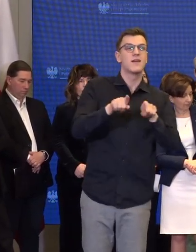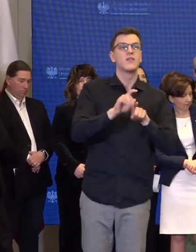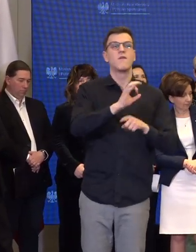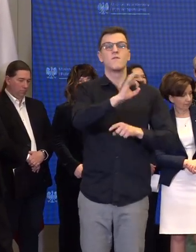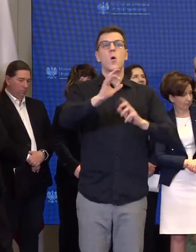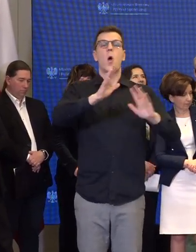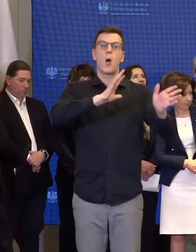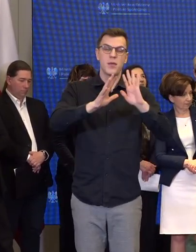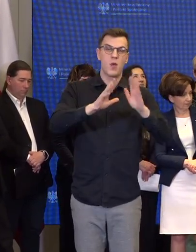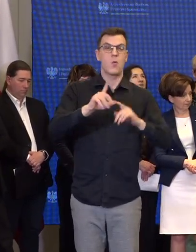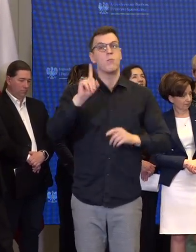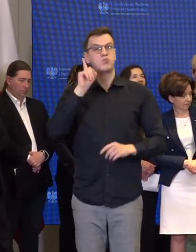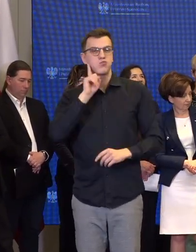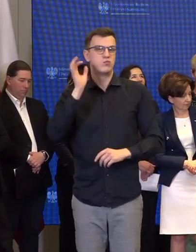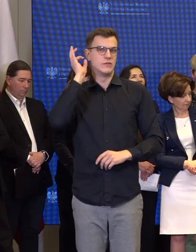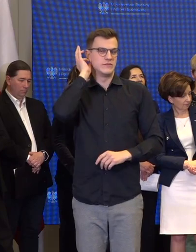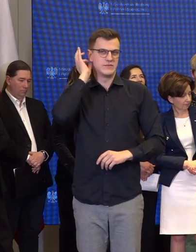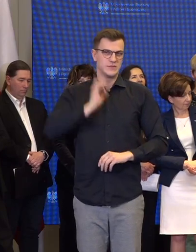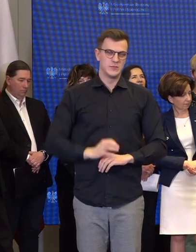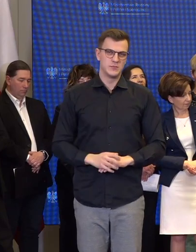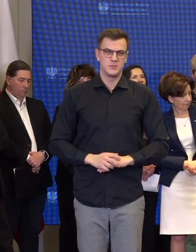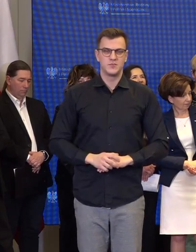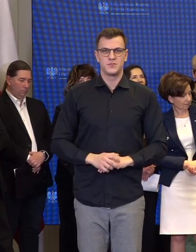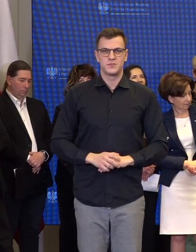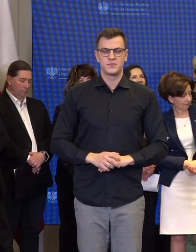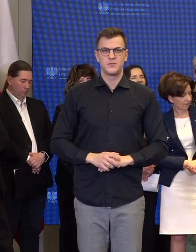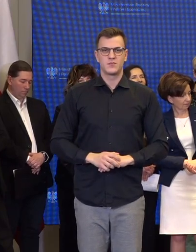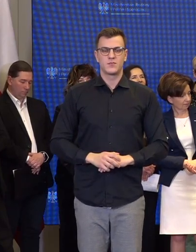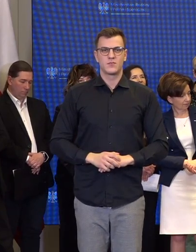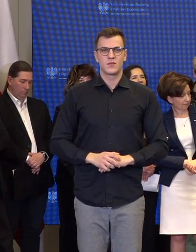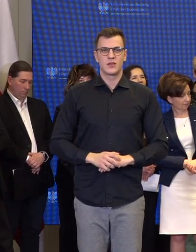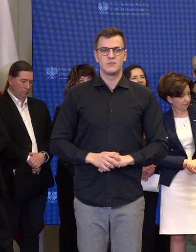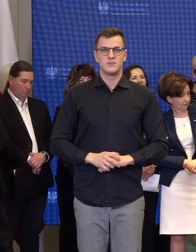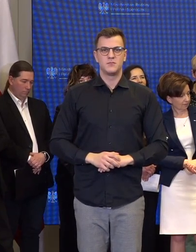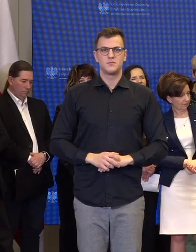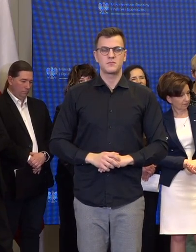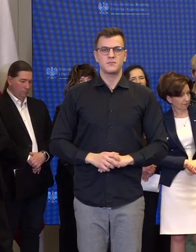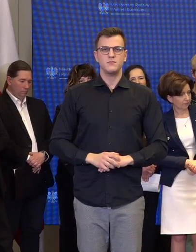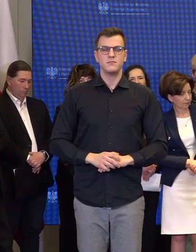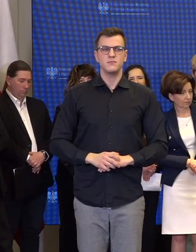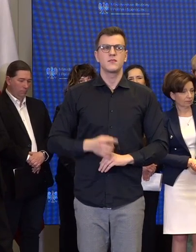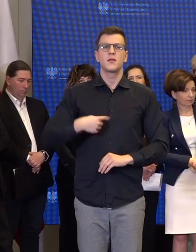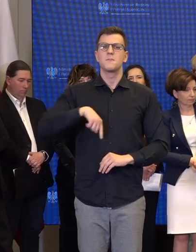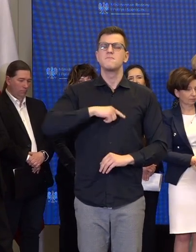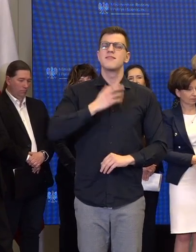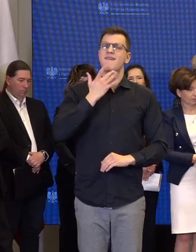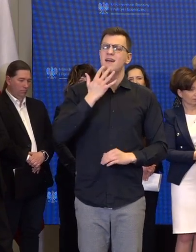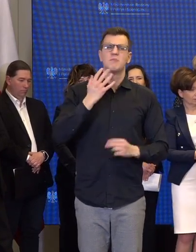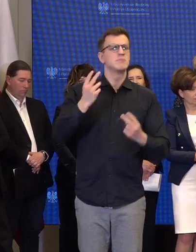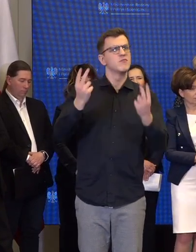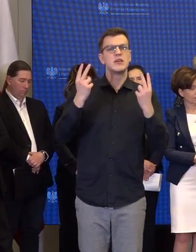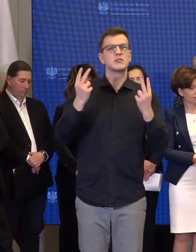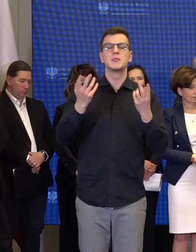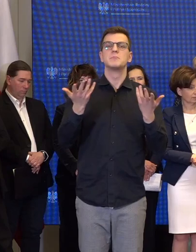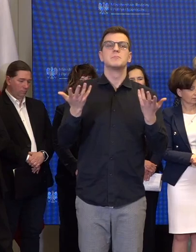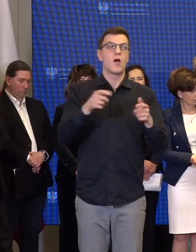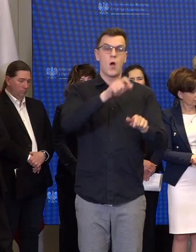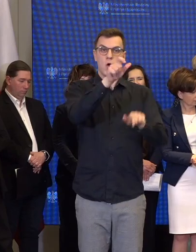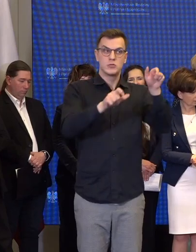i opiekunki tych osób. To, co jest dla nas kluczowe, to to, by osoby z